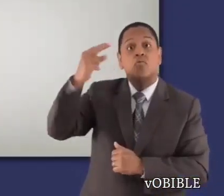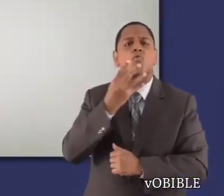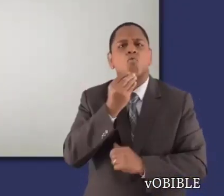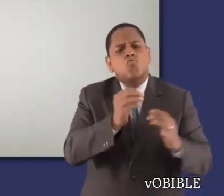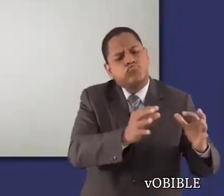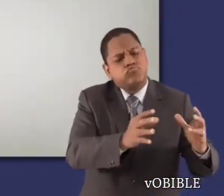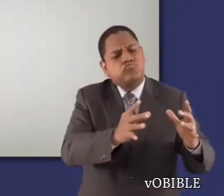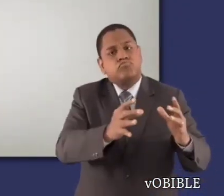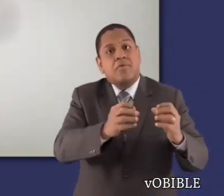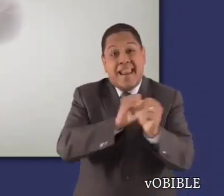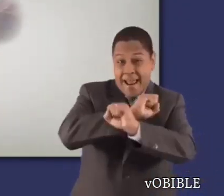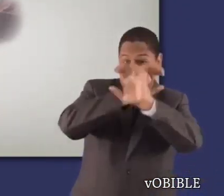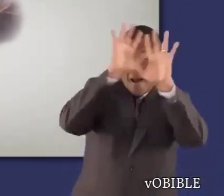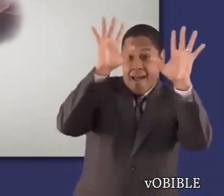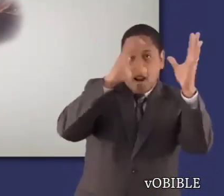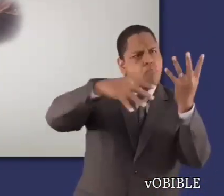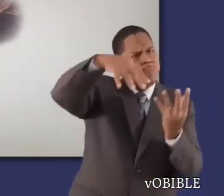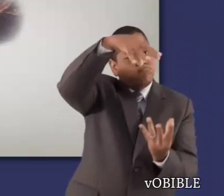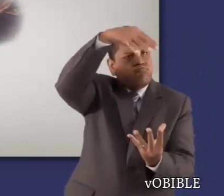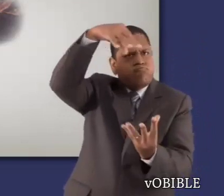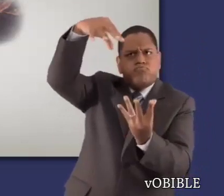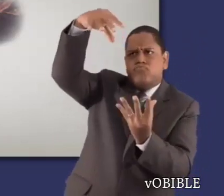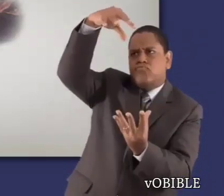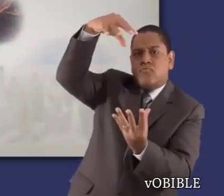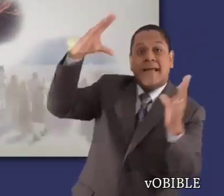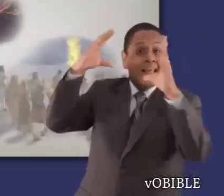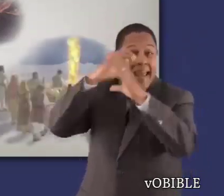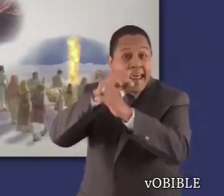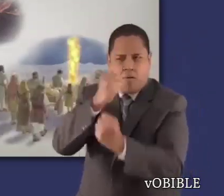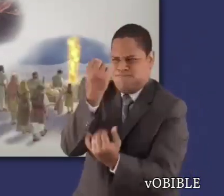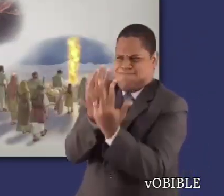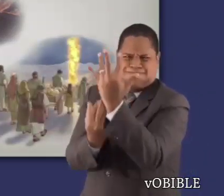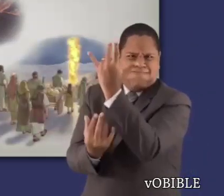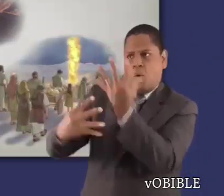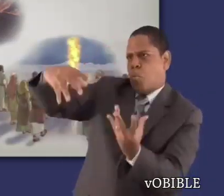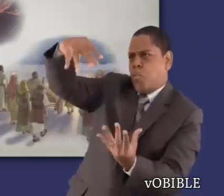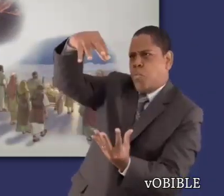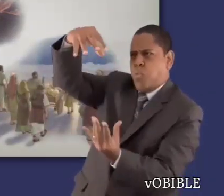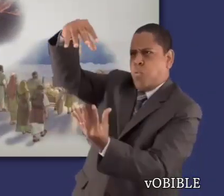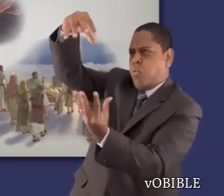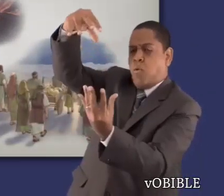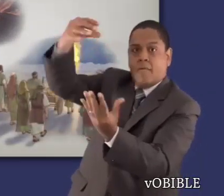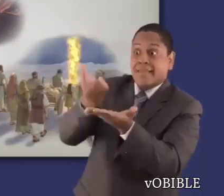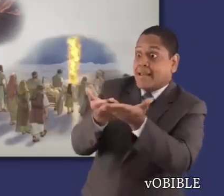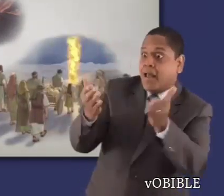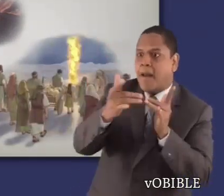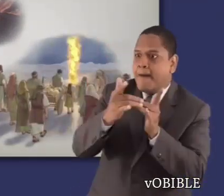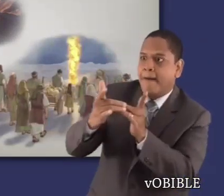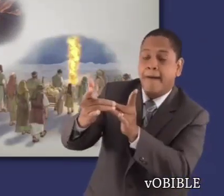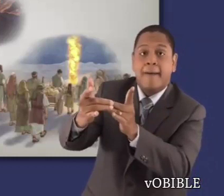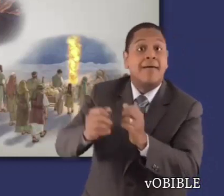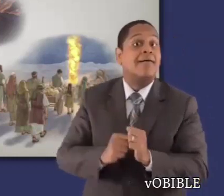En el capítulo 13, Jehová usa una columna de nube durante el día y una columna de fuego durante la noche para